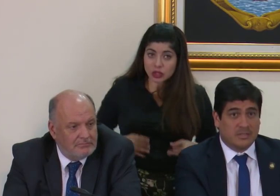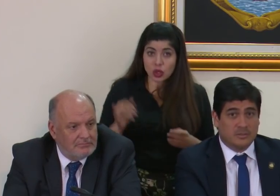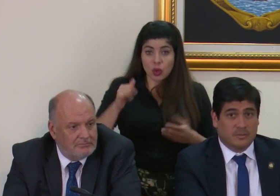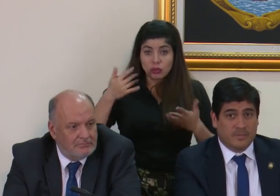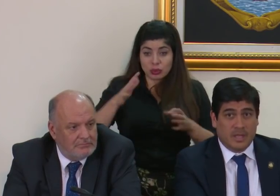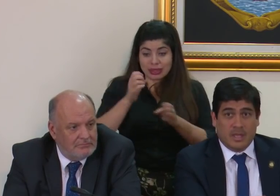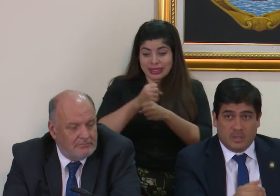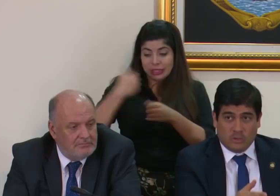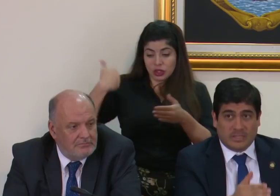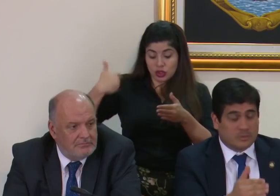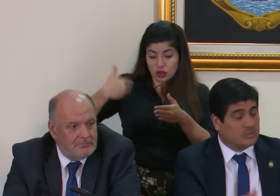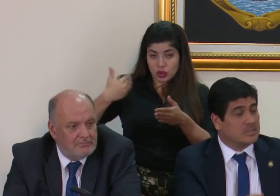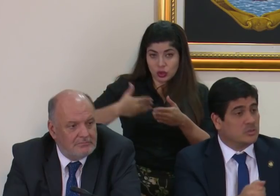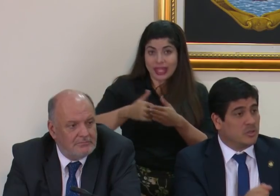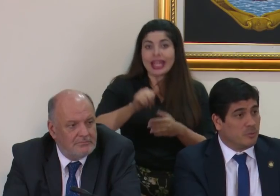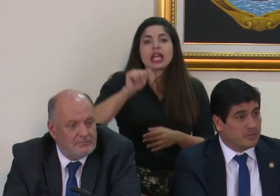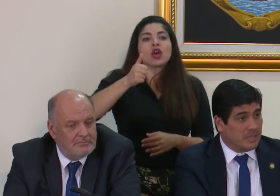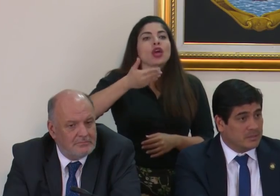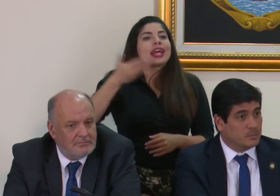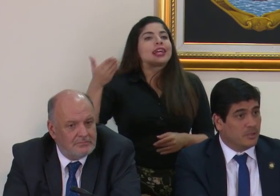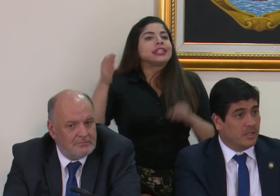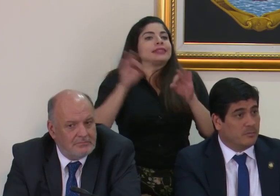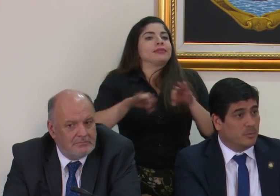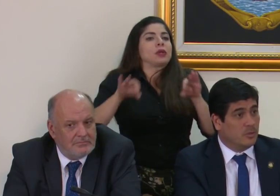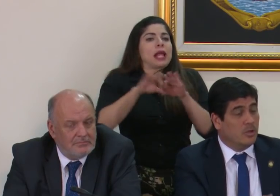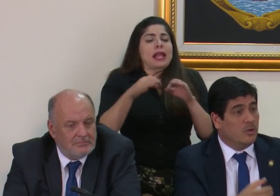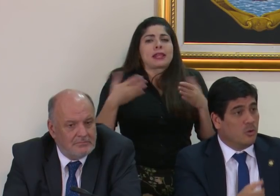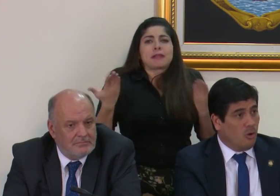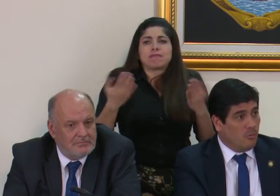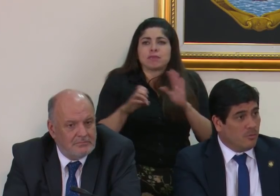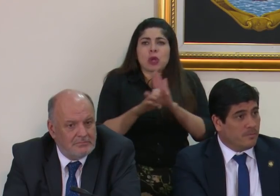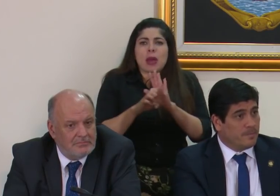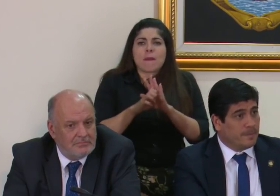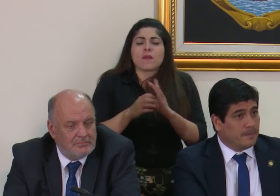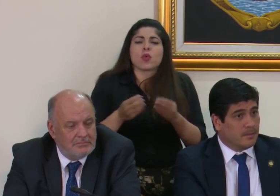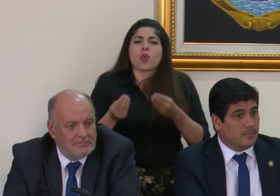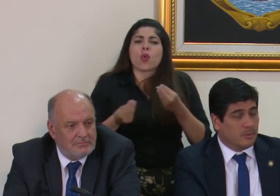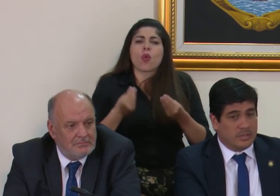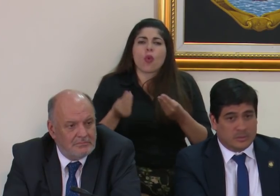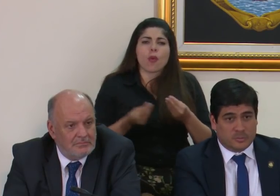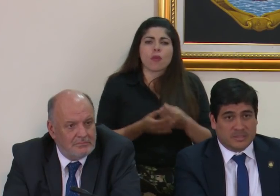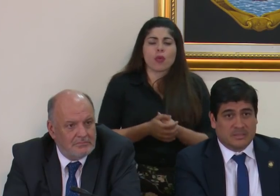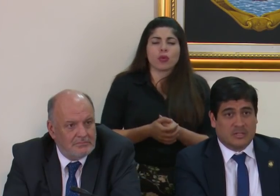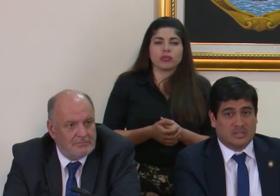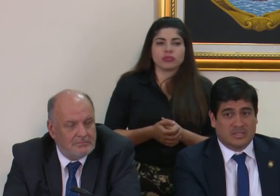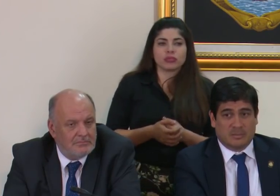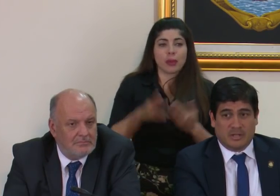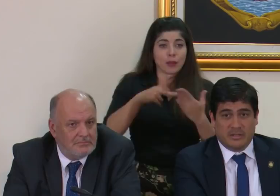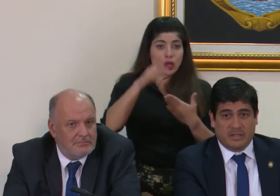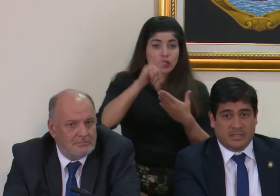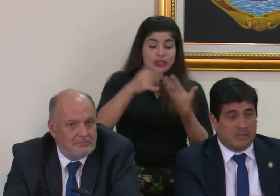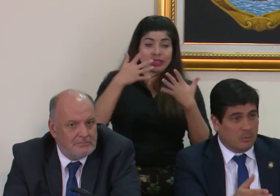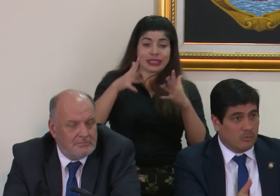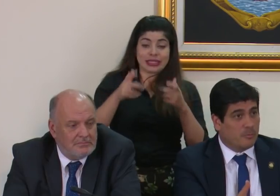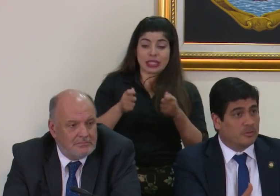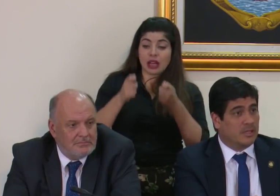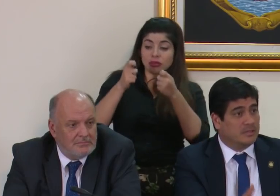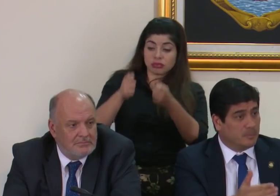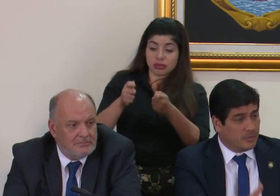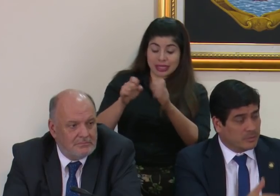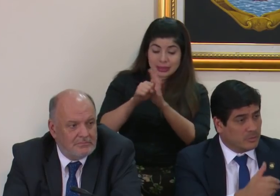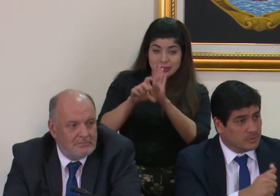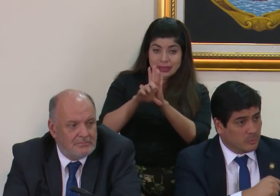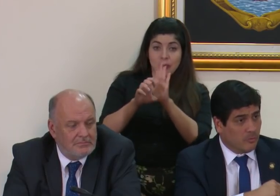venimos haciendo y otras cosas que son importantes por ejemplo como proyectos presentados a la asamblea legislativa uno